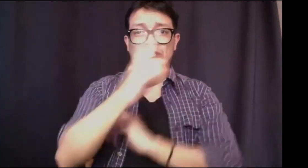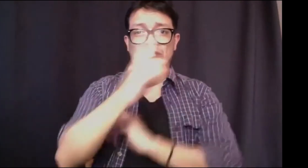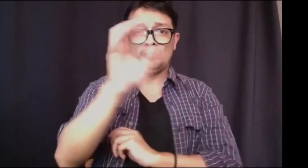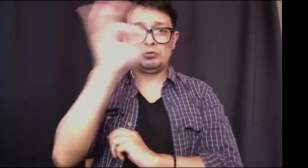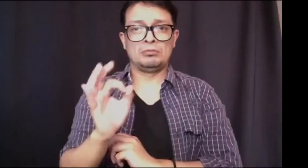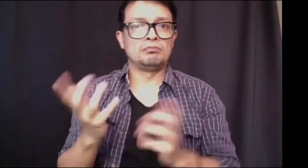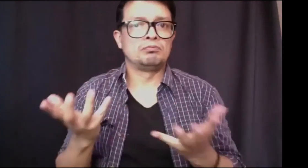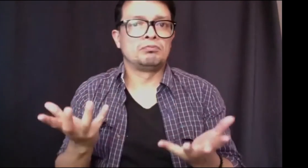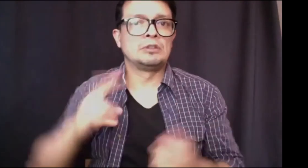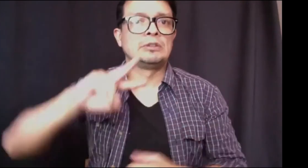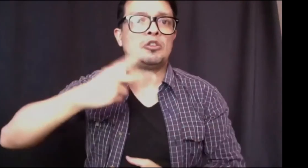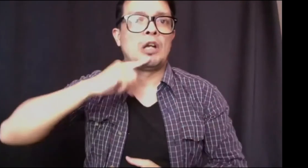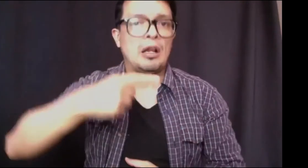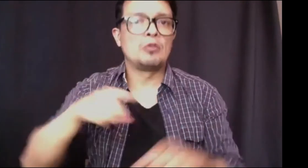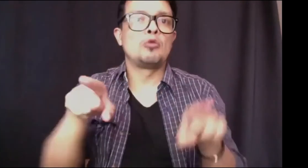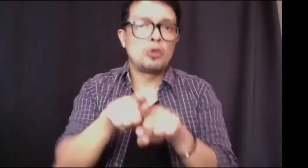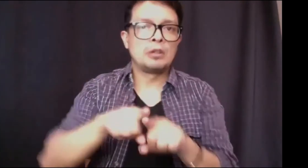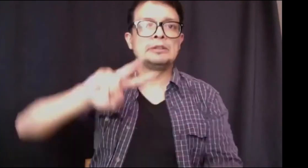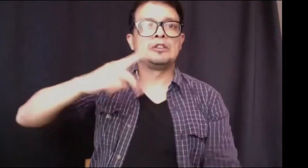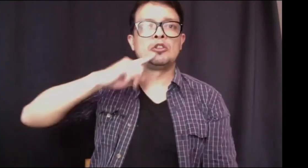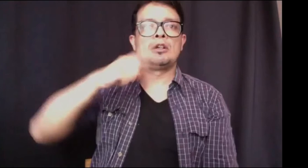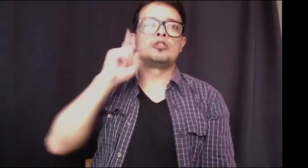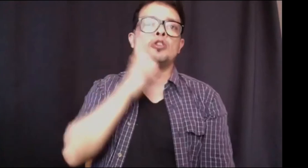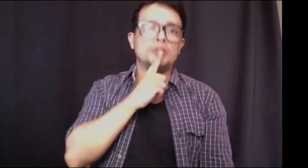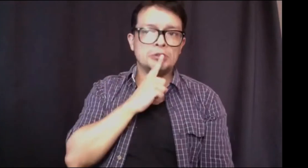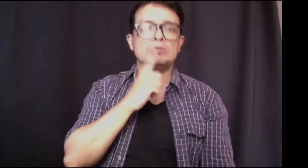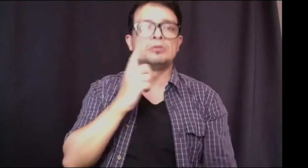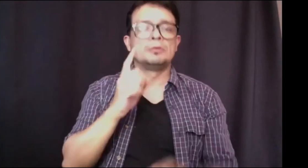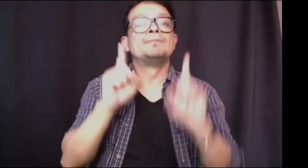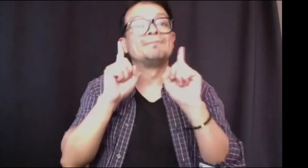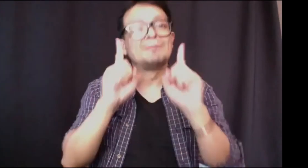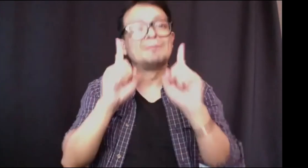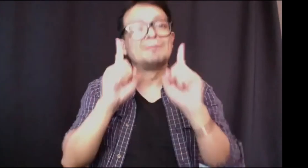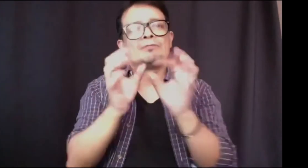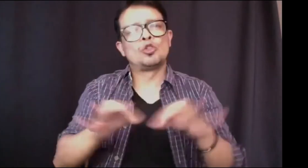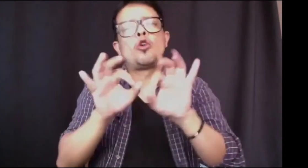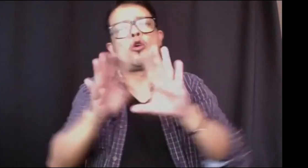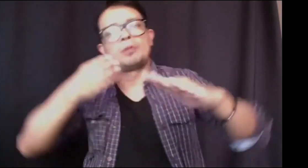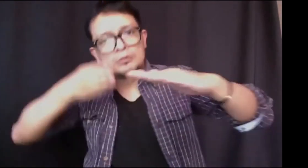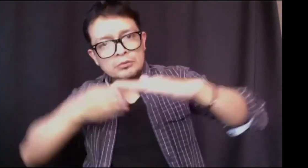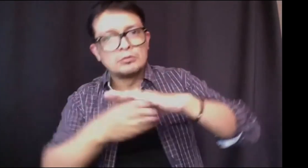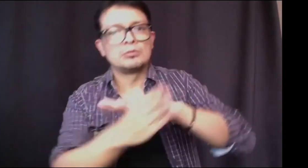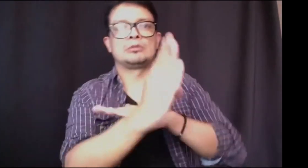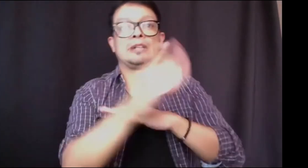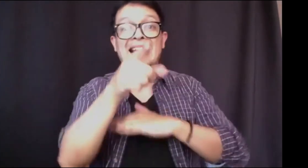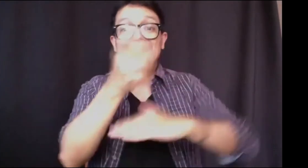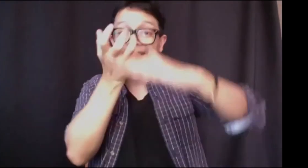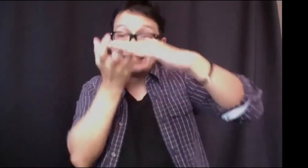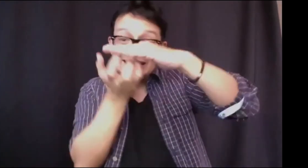pues perfectamente la lengua de señas la dominamos igual que el español no necesariamente podría ser más como